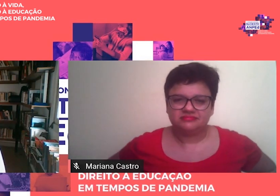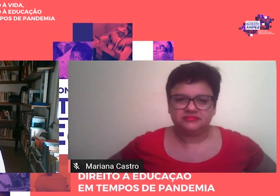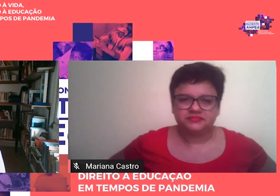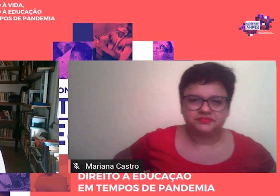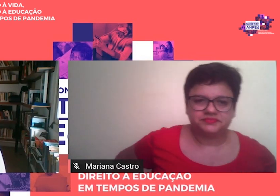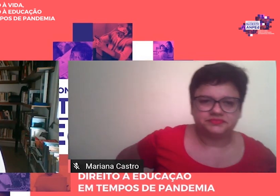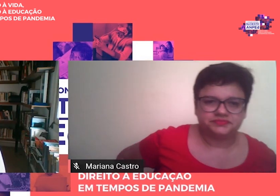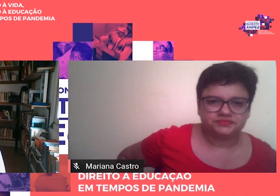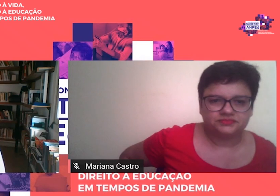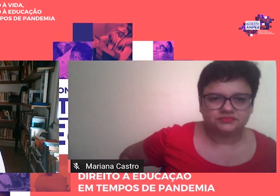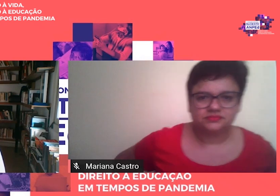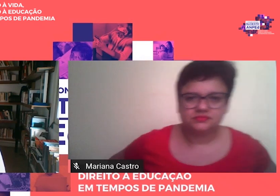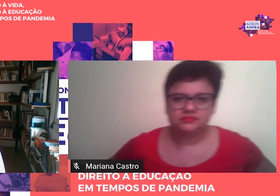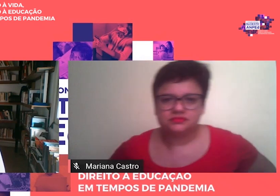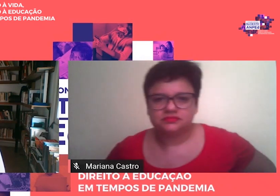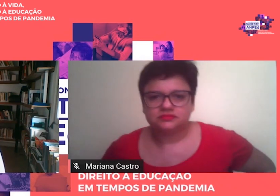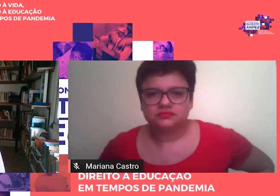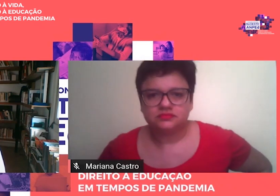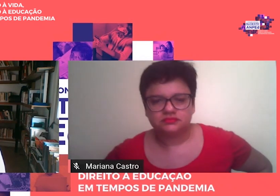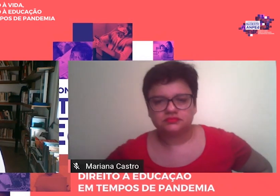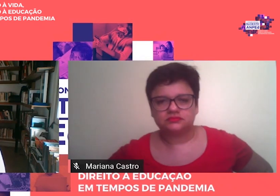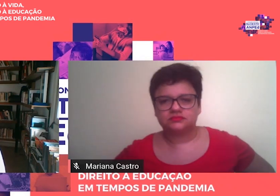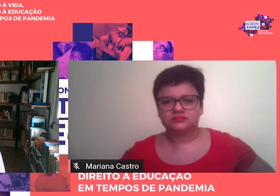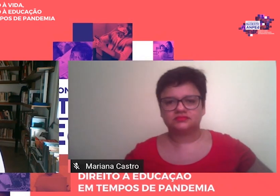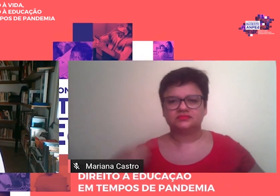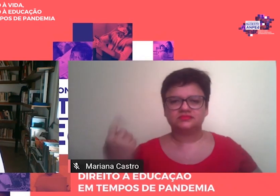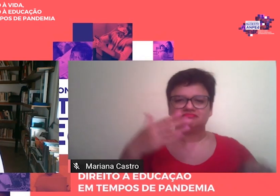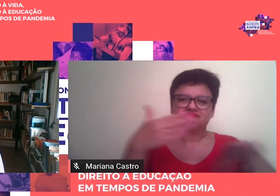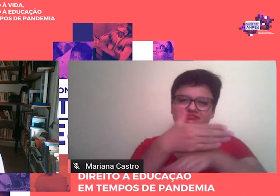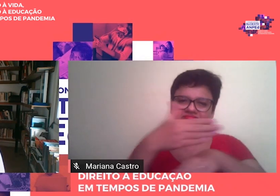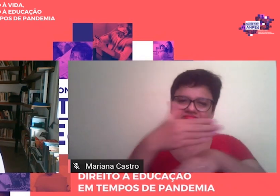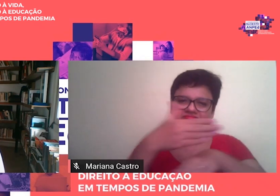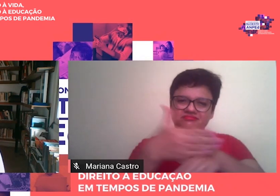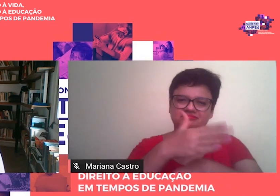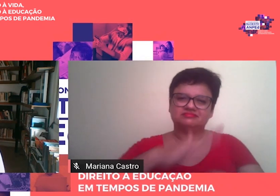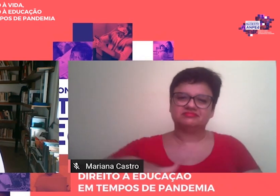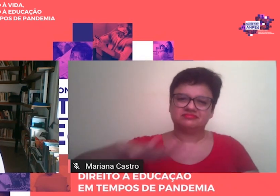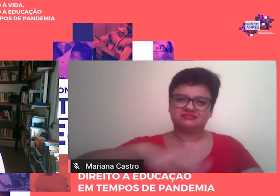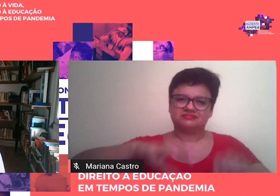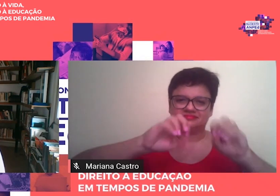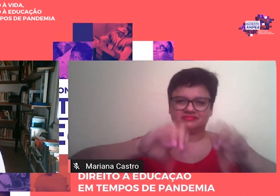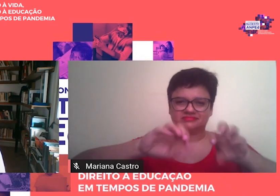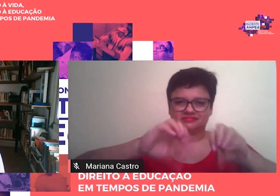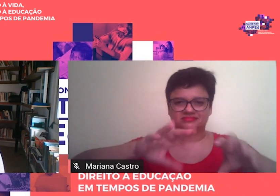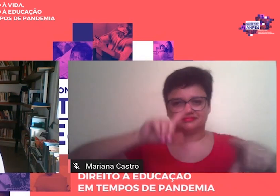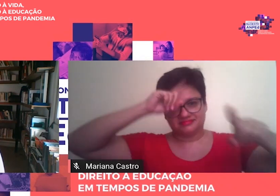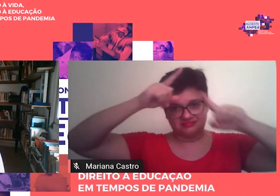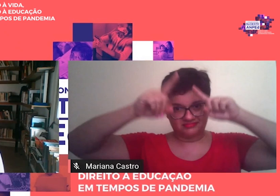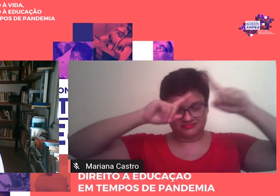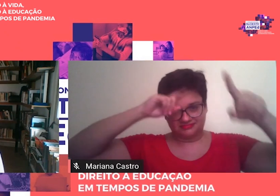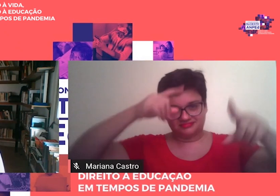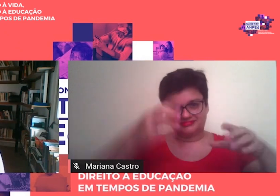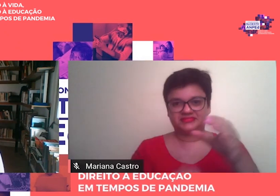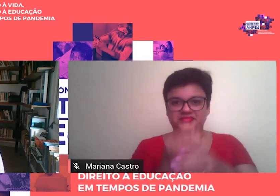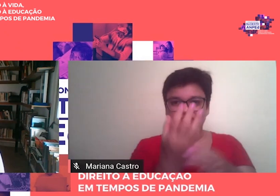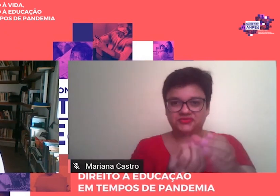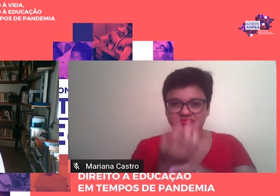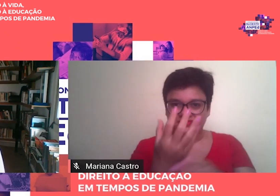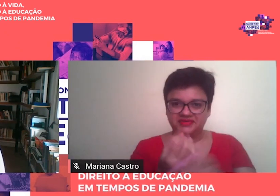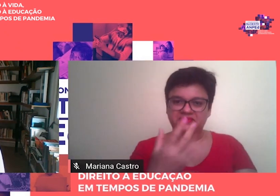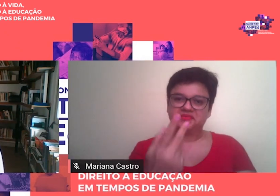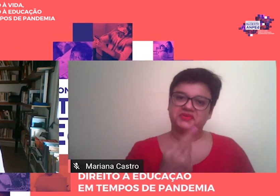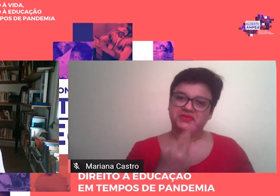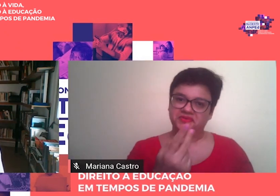quando participávamos da organização do campo educacional, criando essas entidades, ambos fizemos parte,